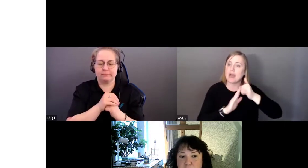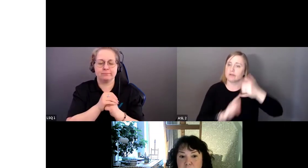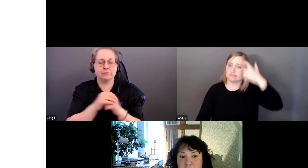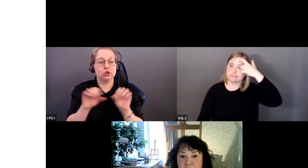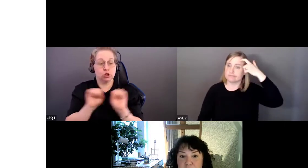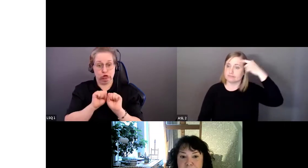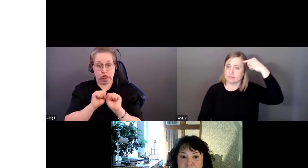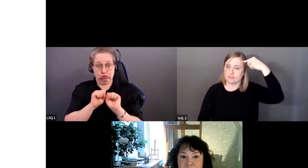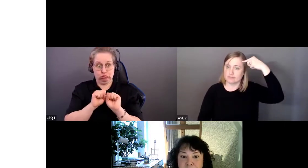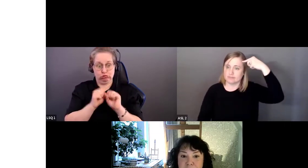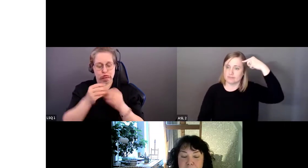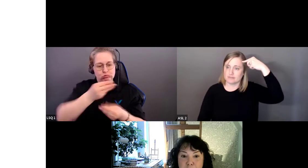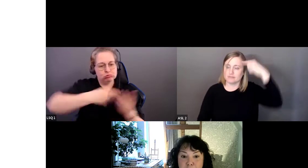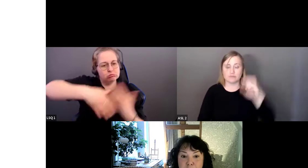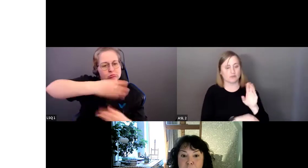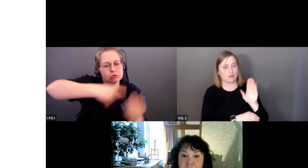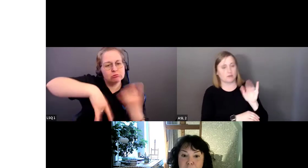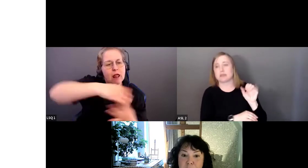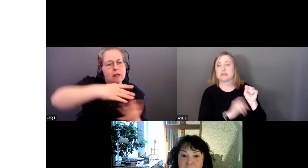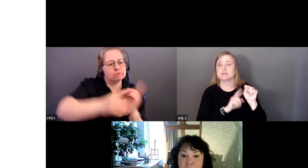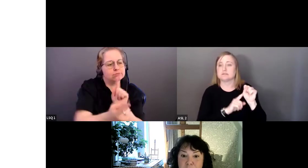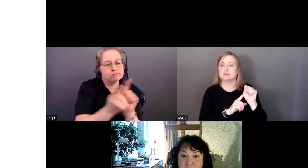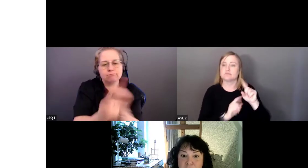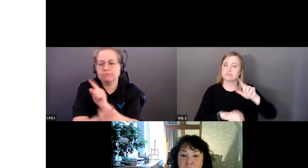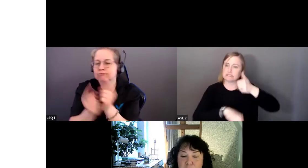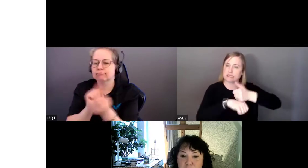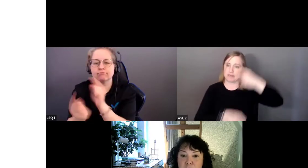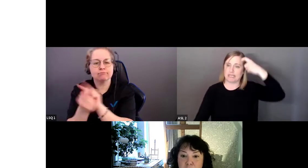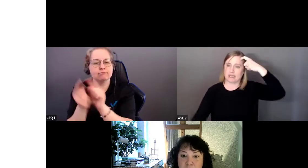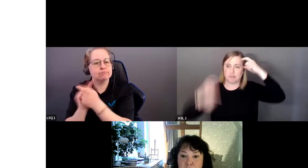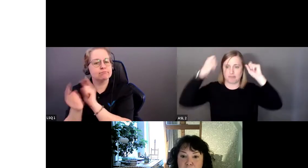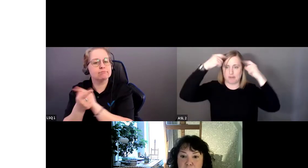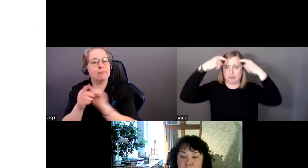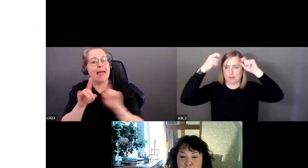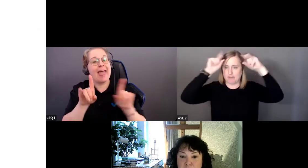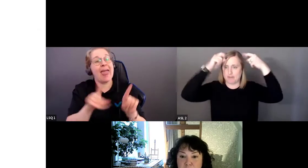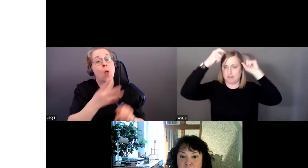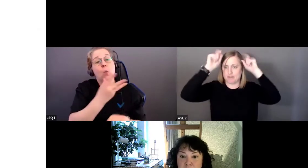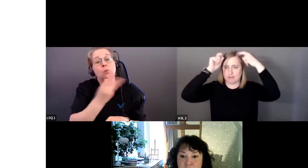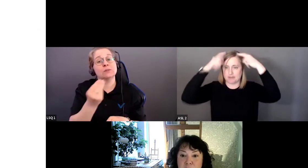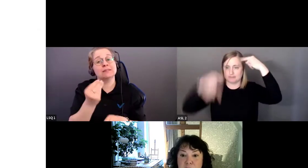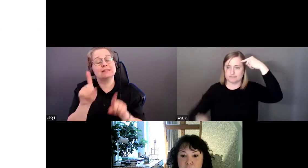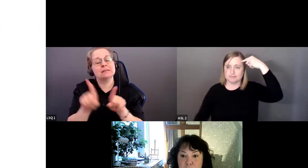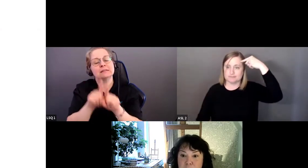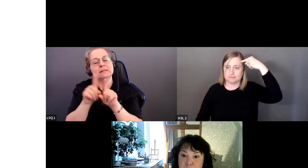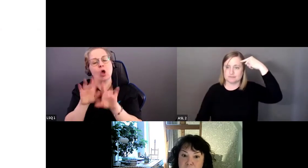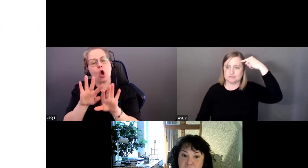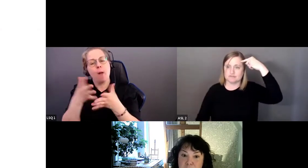et ensuite notre appréciation de ces préjugés inconscients.